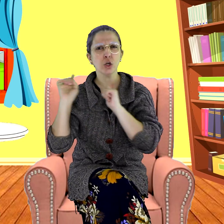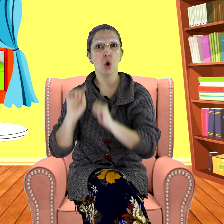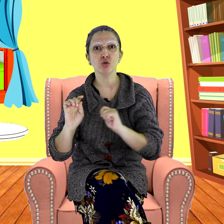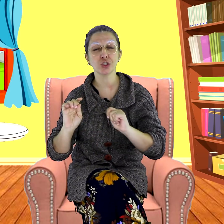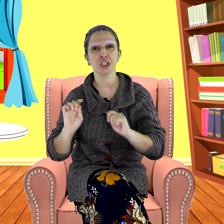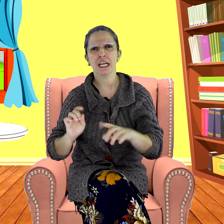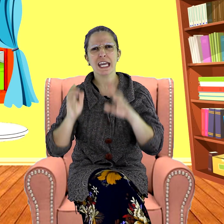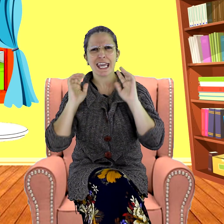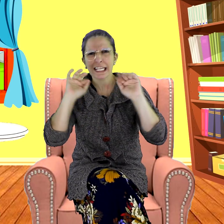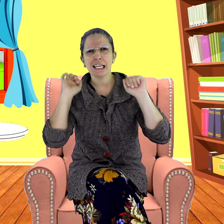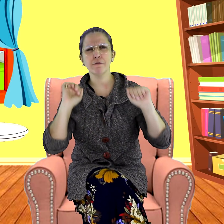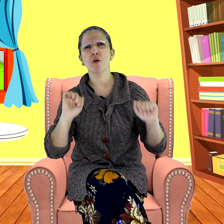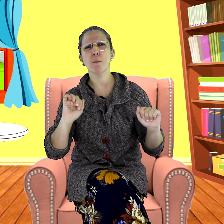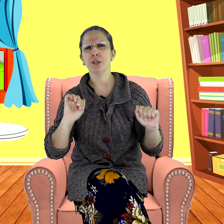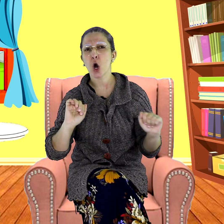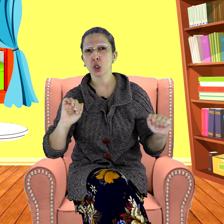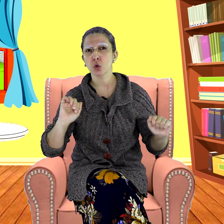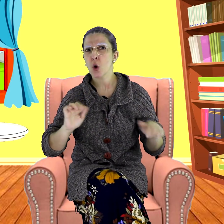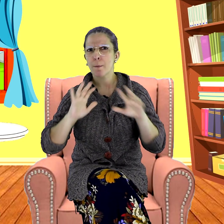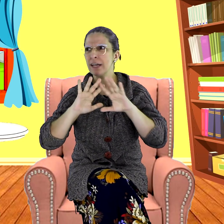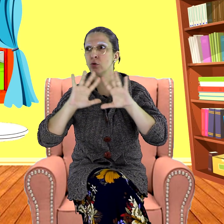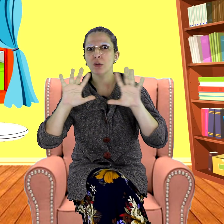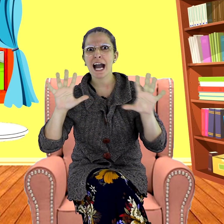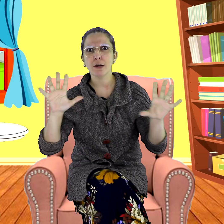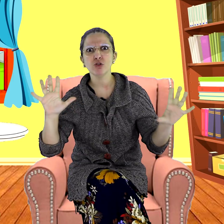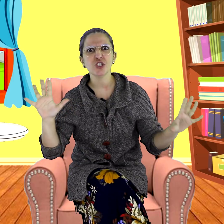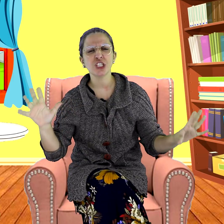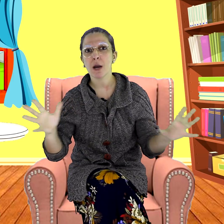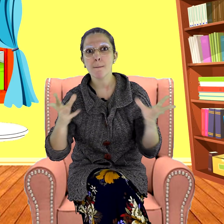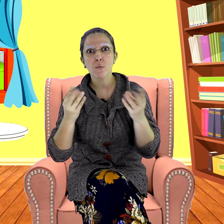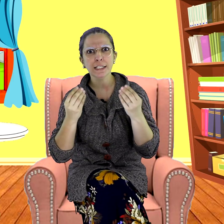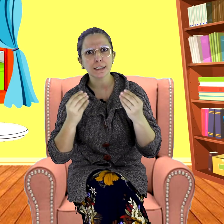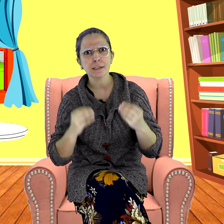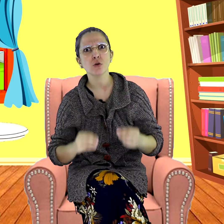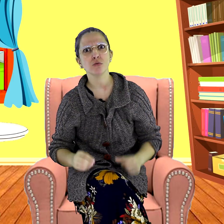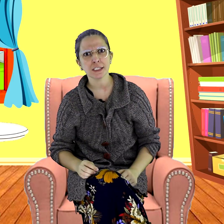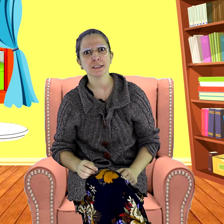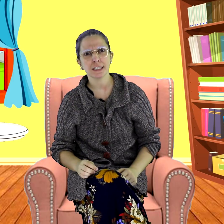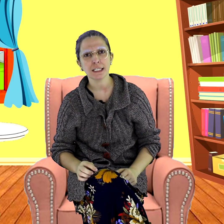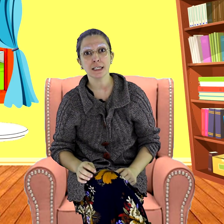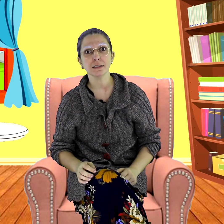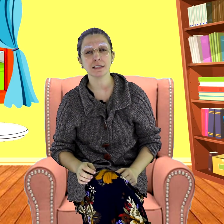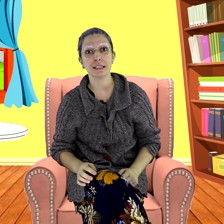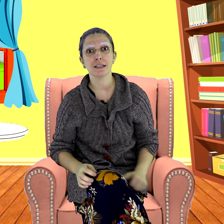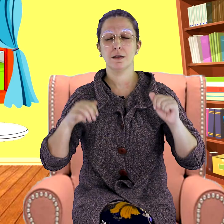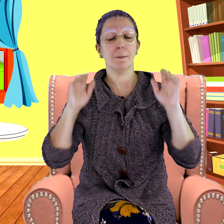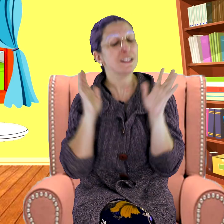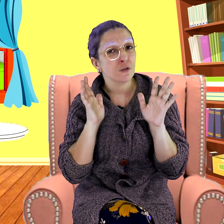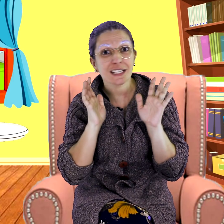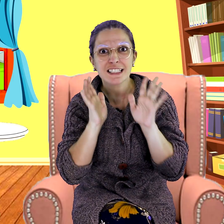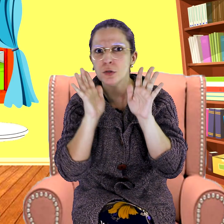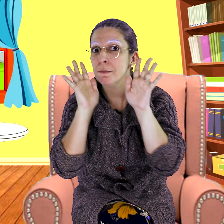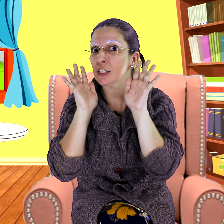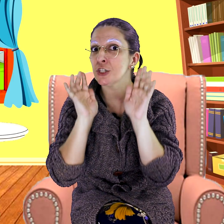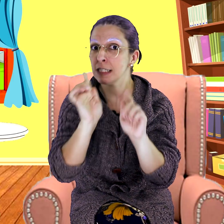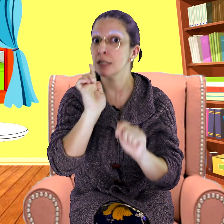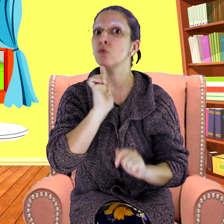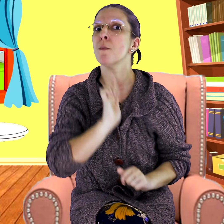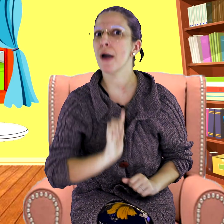longe. Ele levou Pinóquio para um lugar onde tinha muitas outras crianças. Mas vocês não imaginam como